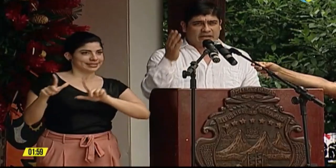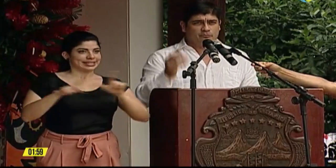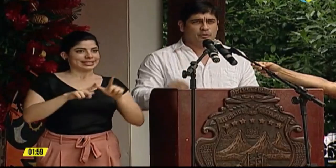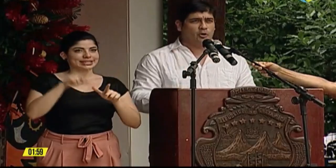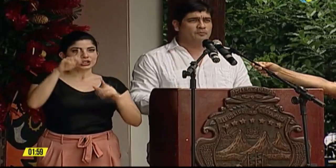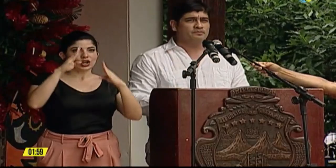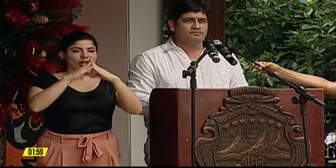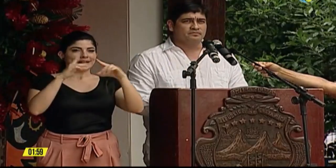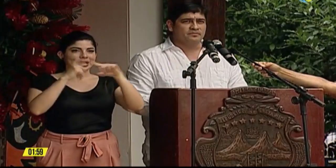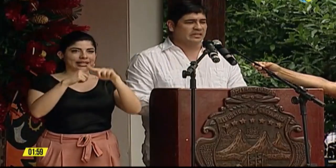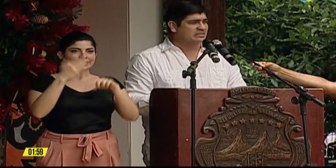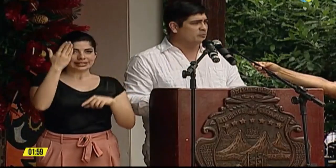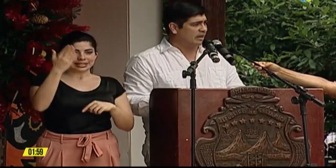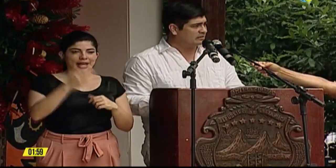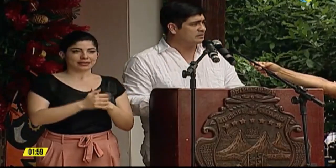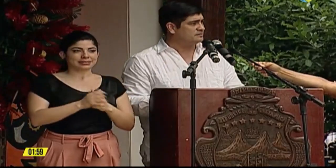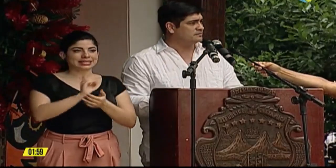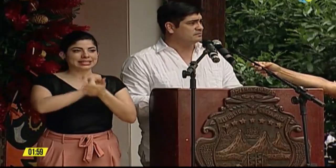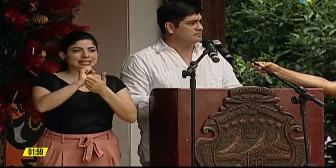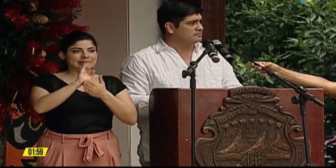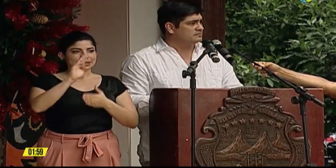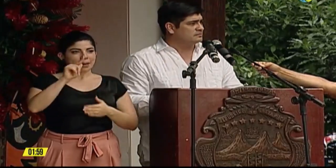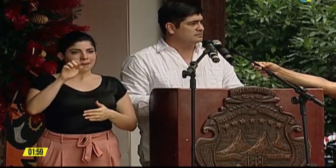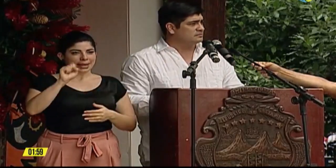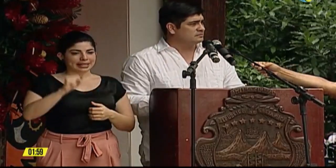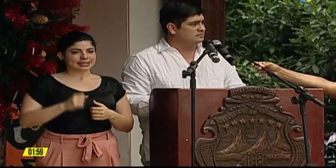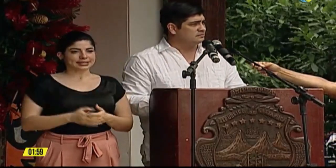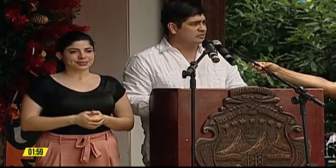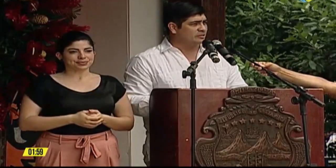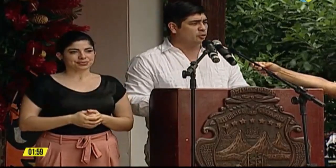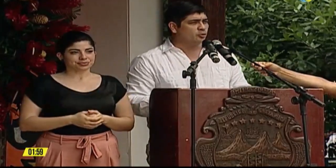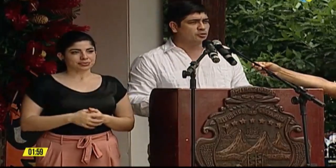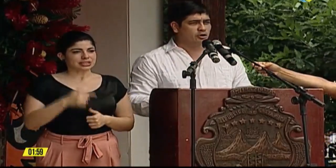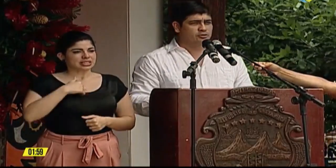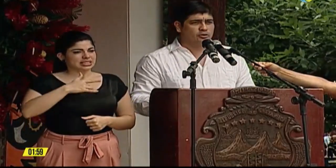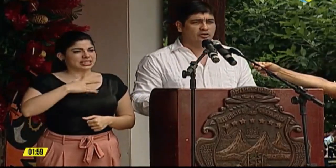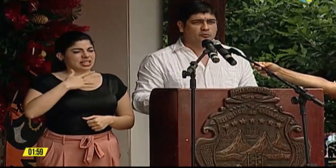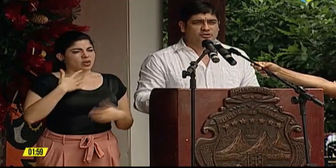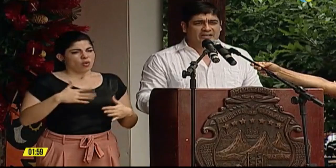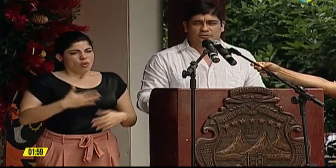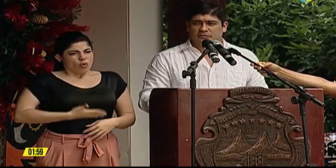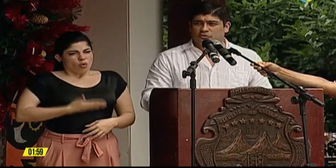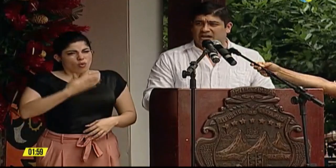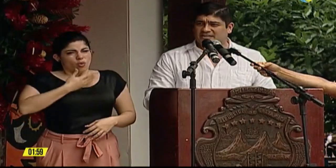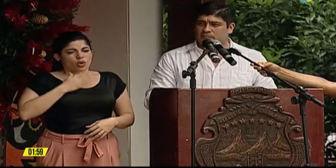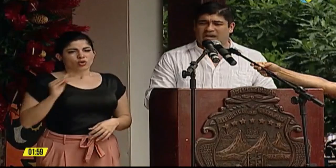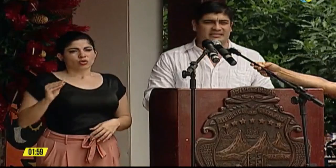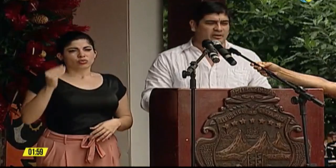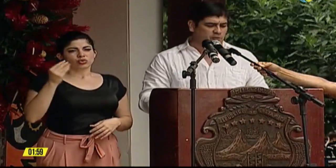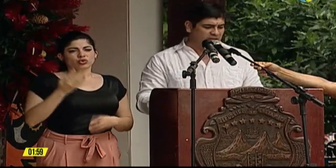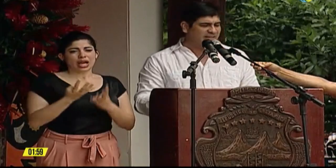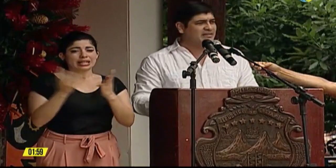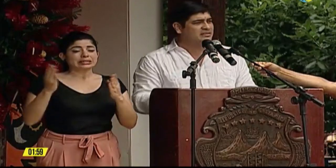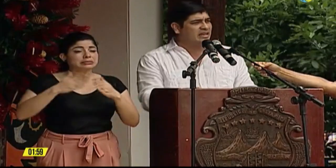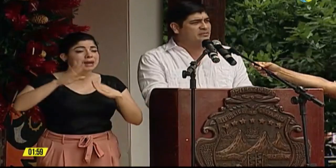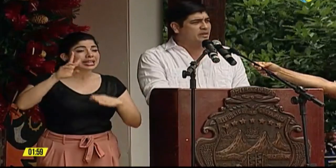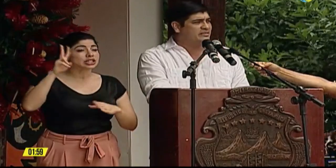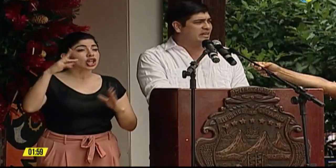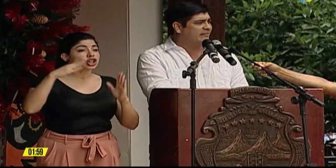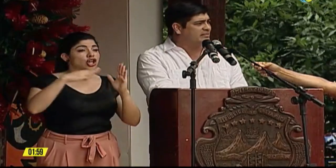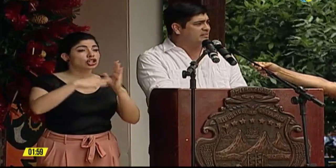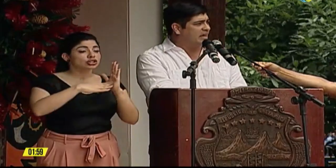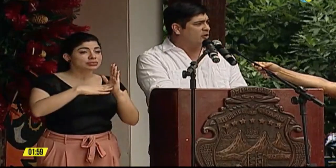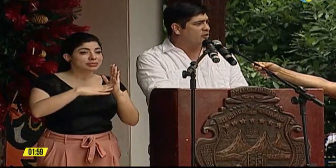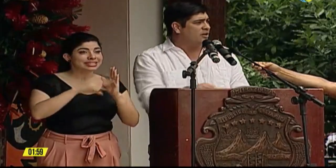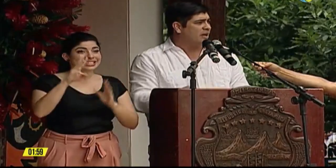del Templo de San Blas. Me siento orgulloso de los muchachos y muchachas, más de dos mil que en seis